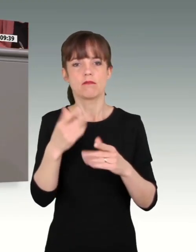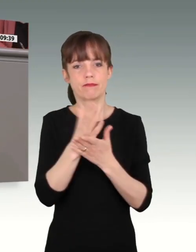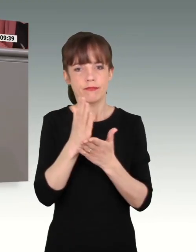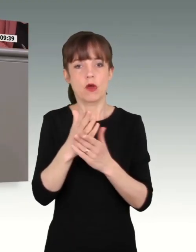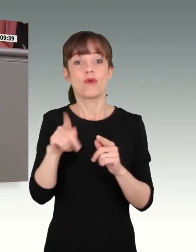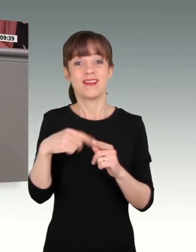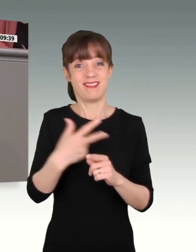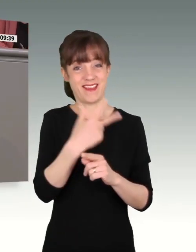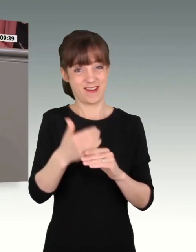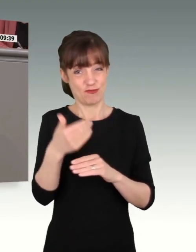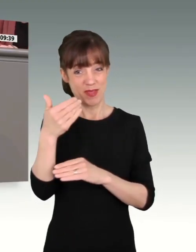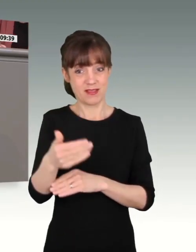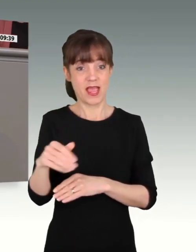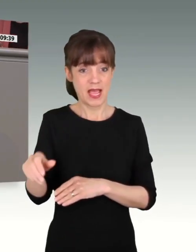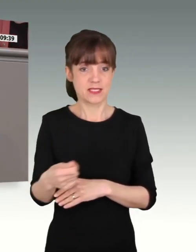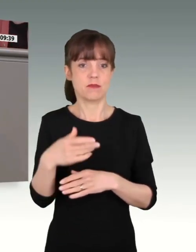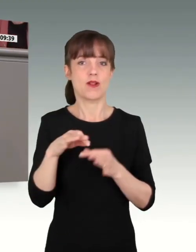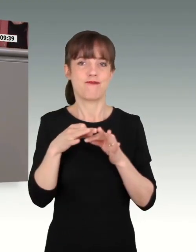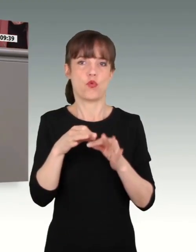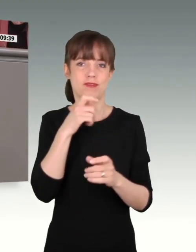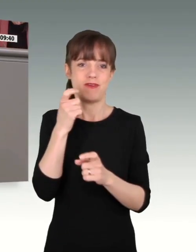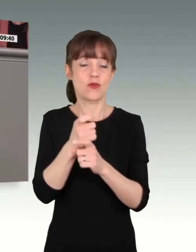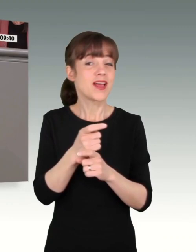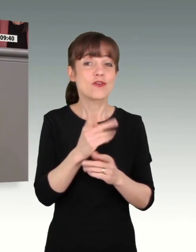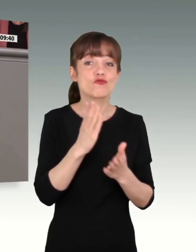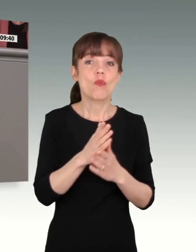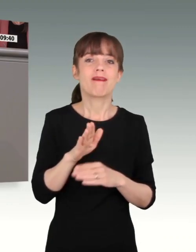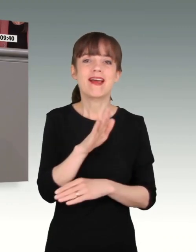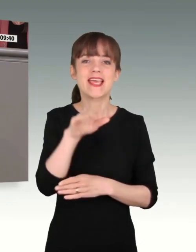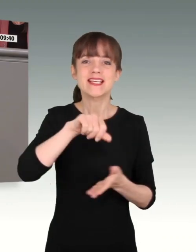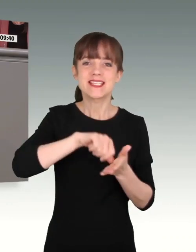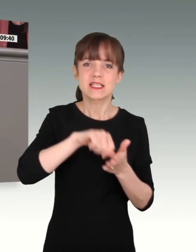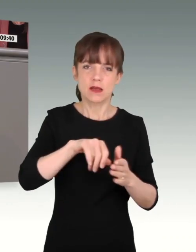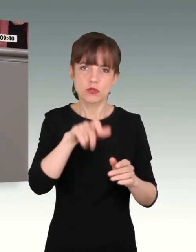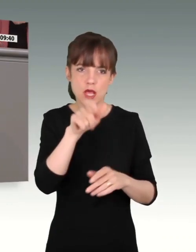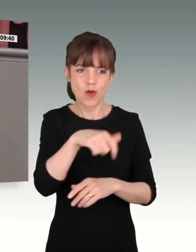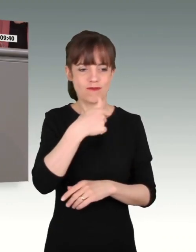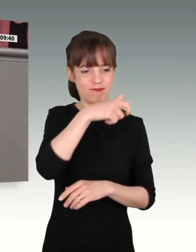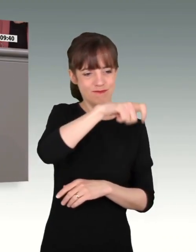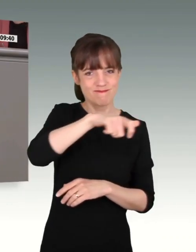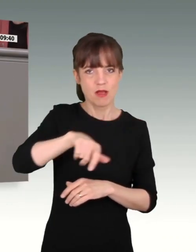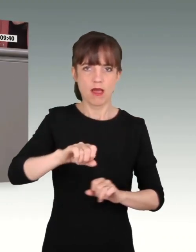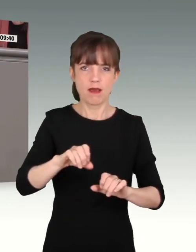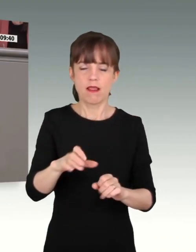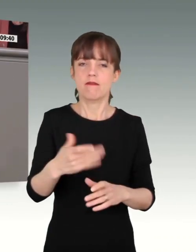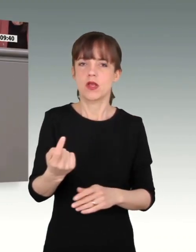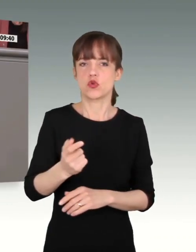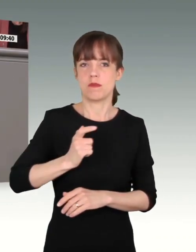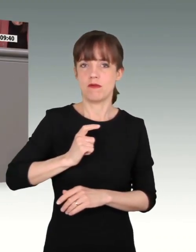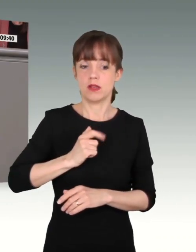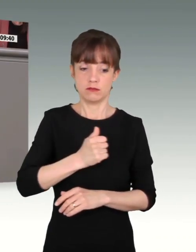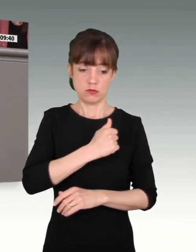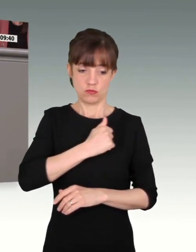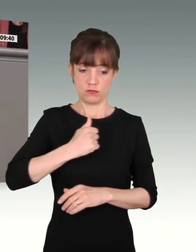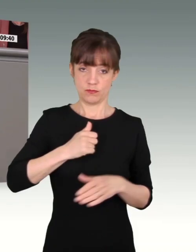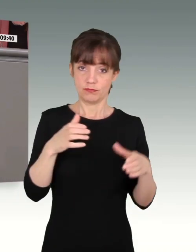Kampftruppe kommen. Man muss die jungen Menschen bereits im Karrierecenter aufklären, was sie dort erwartet. Die Truppe ist nun mal zum Kämpfen da